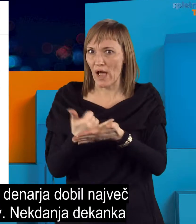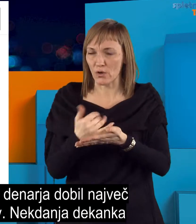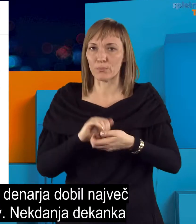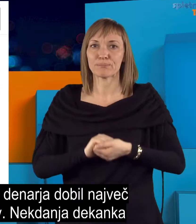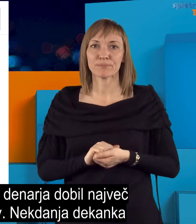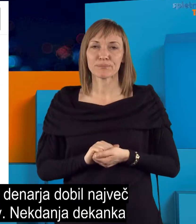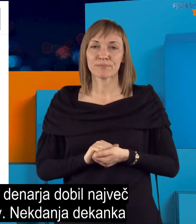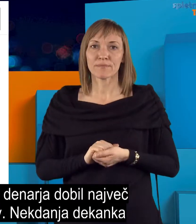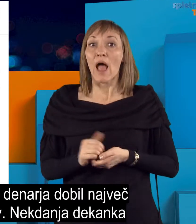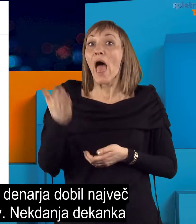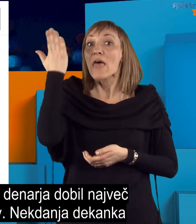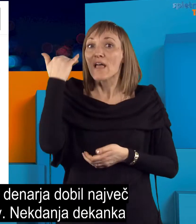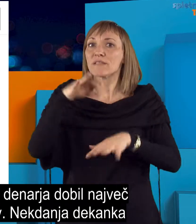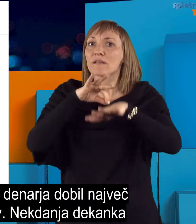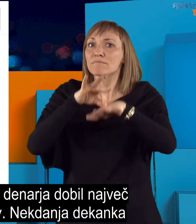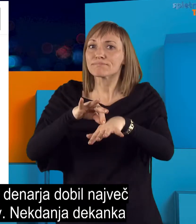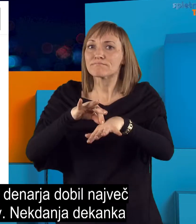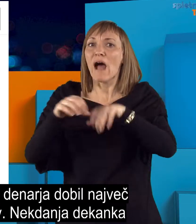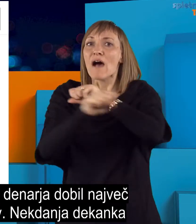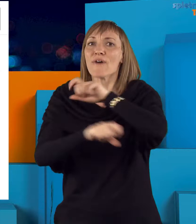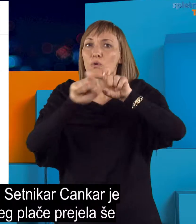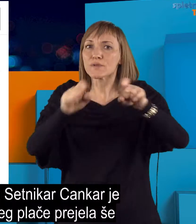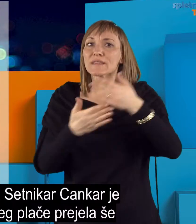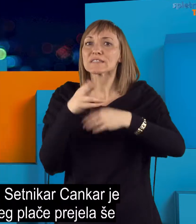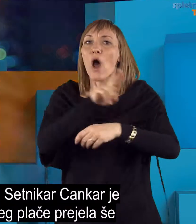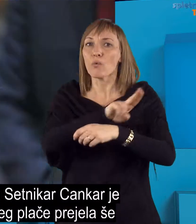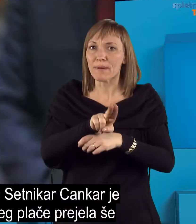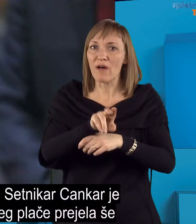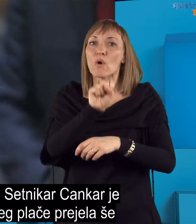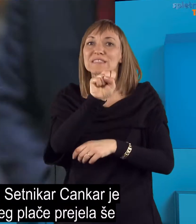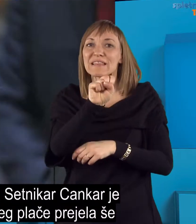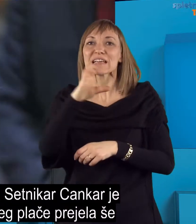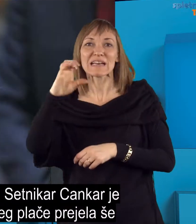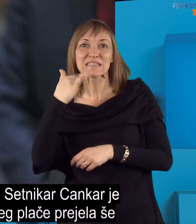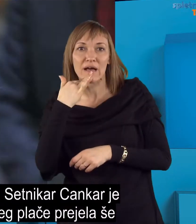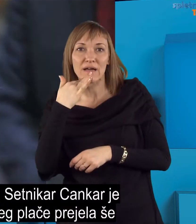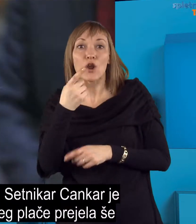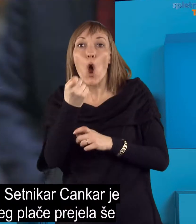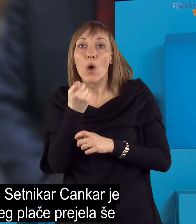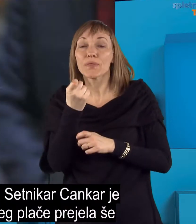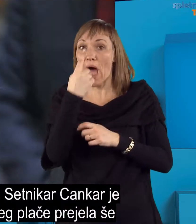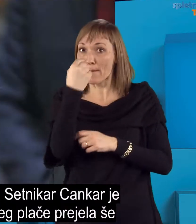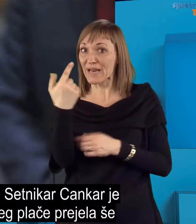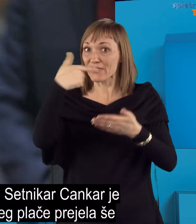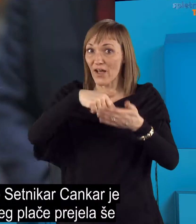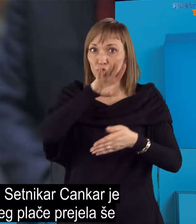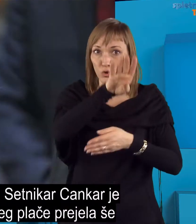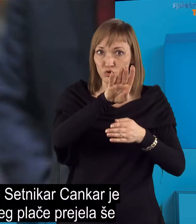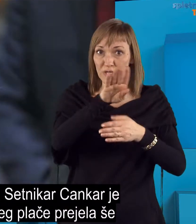ta račun dobili več kot 200 tisoč evrov. Stanka Setnik-Arcankar je kot dekanka Fakultete za upravo v teh letih